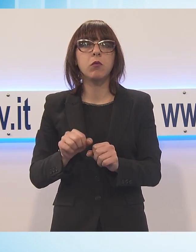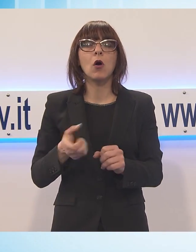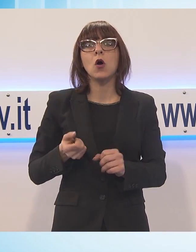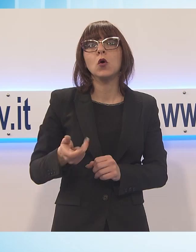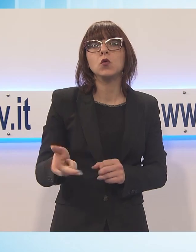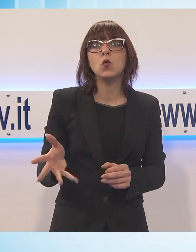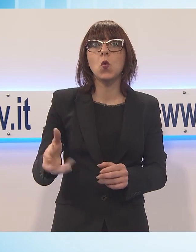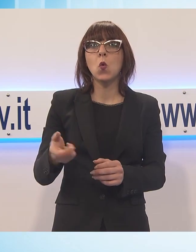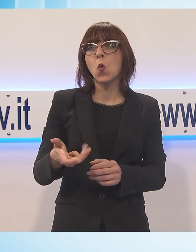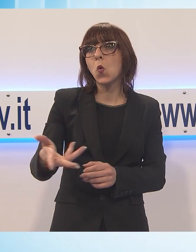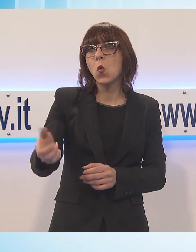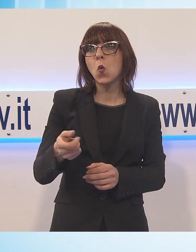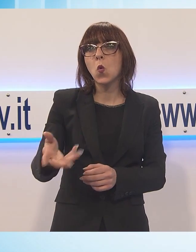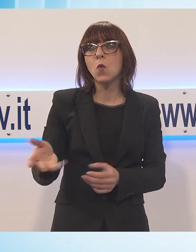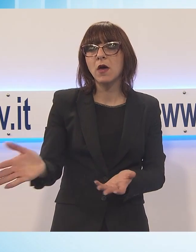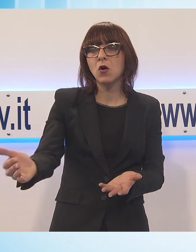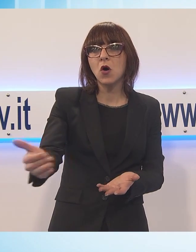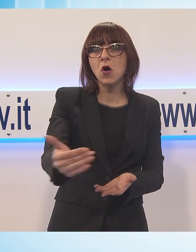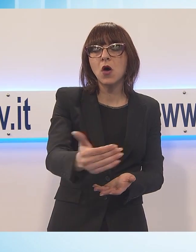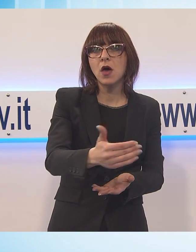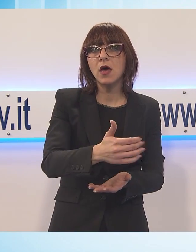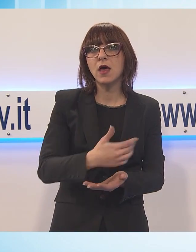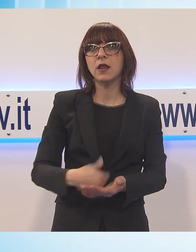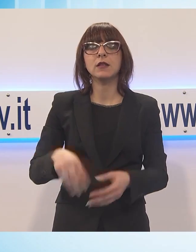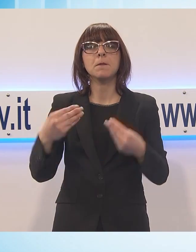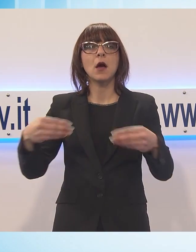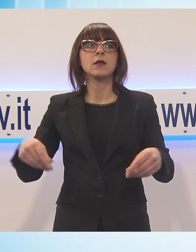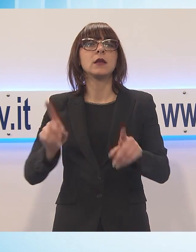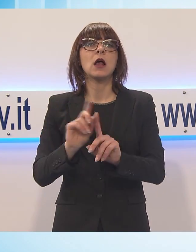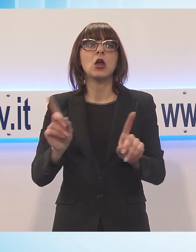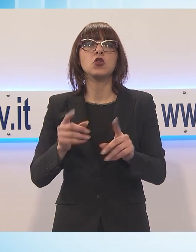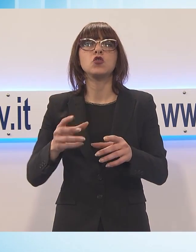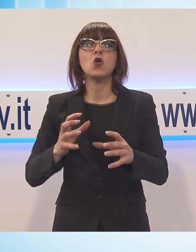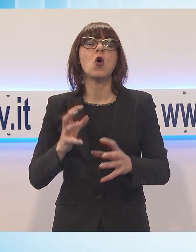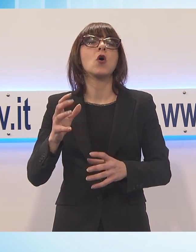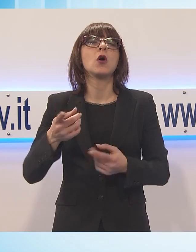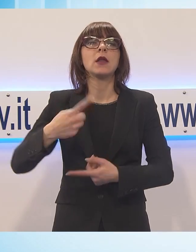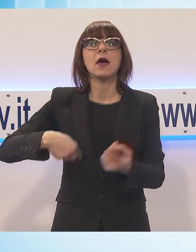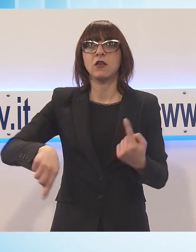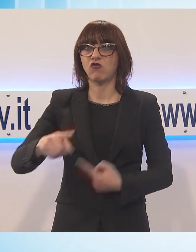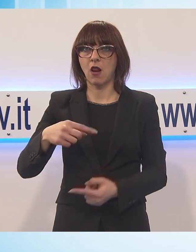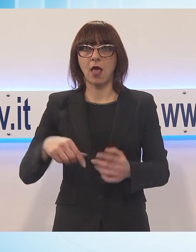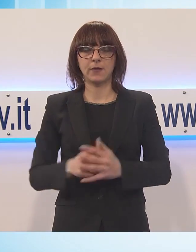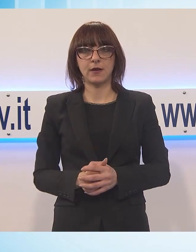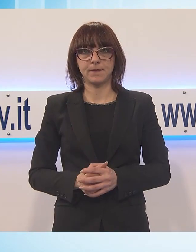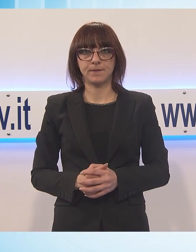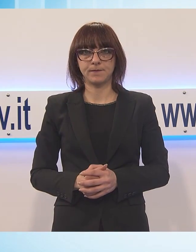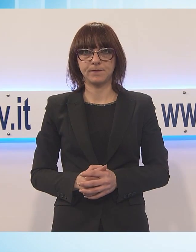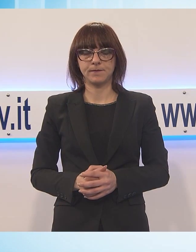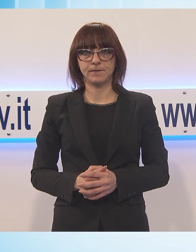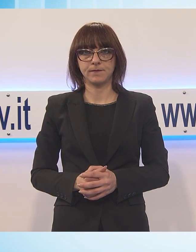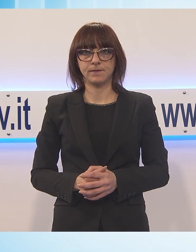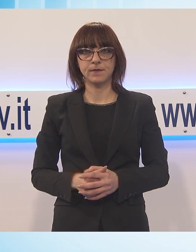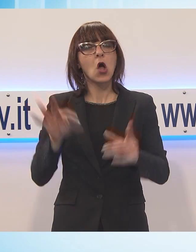sacchi grigi del non riciclabile. Realizzato dall'amministrazione Menesini e dall'azienda che si occupa della gestione dei rifiuti, ha l